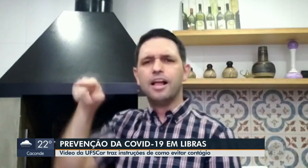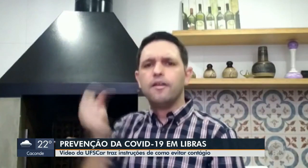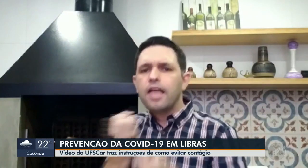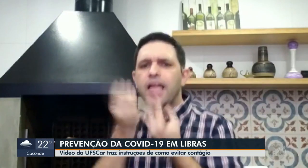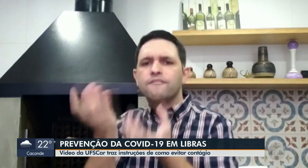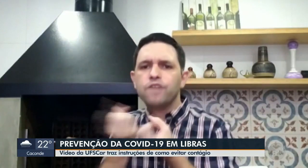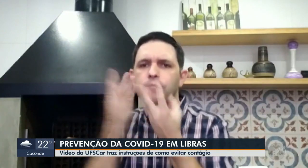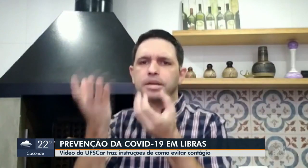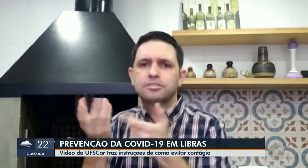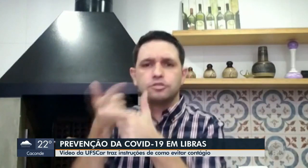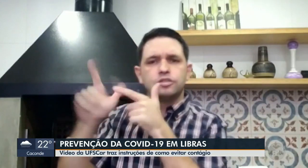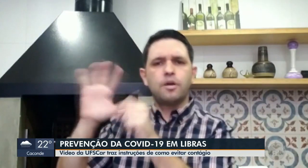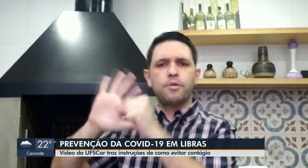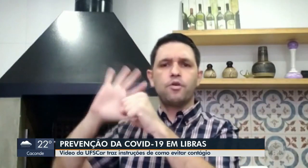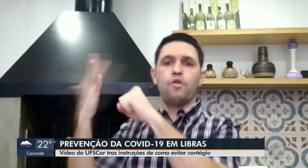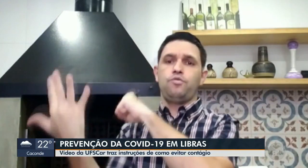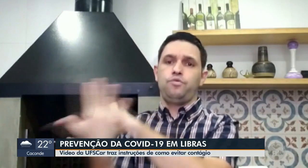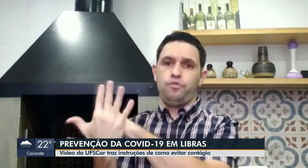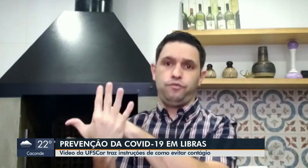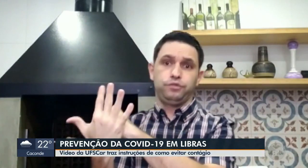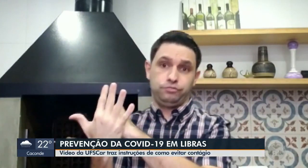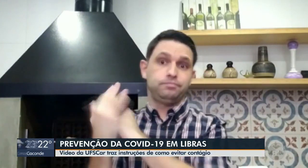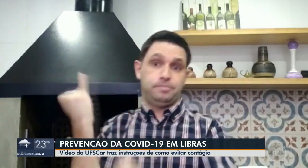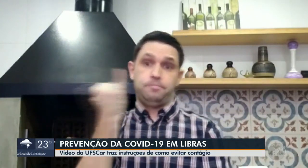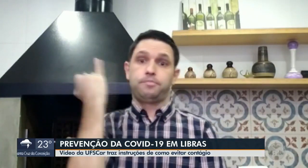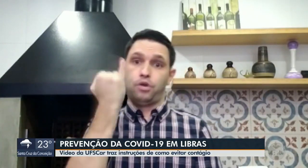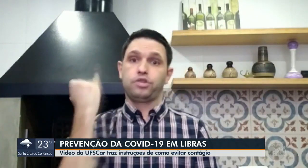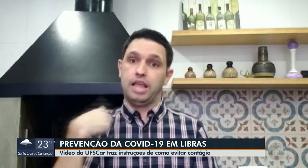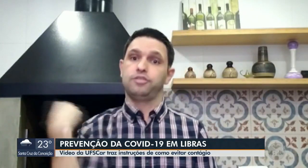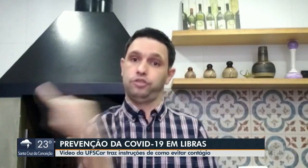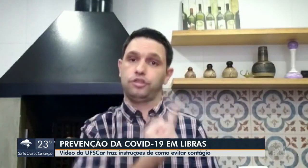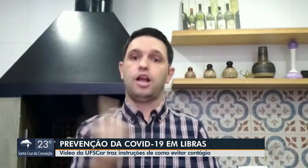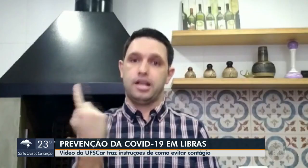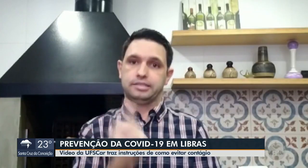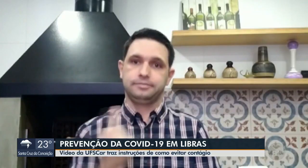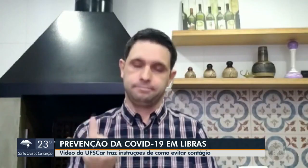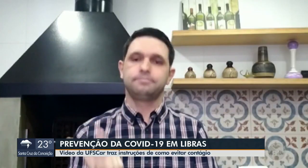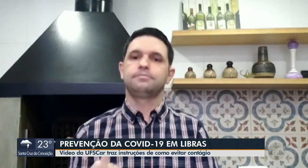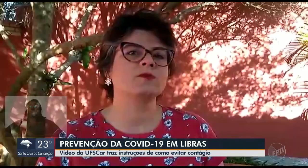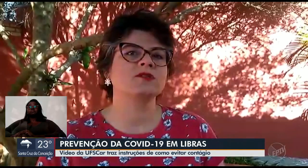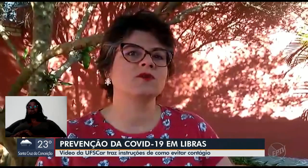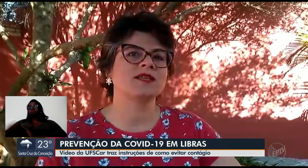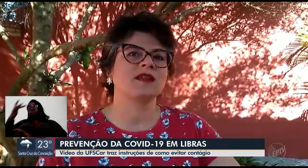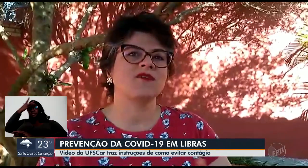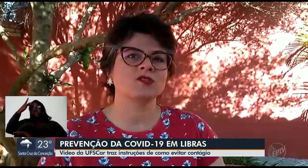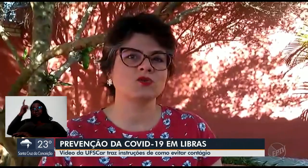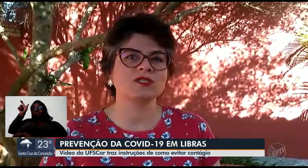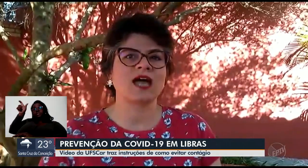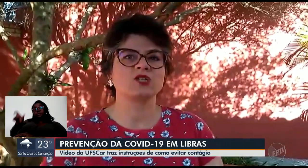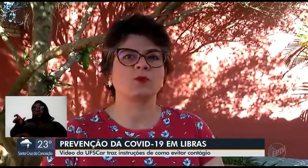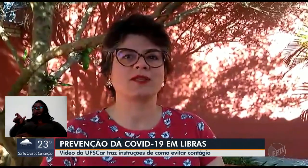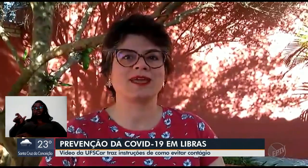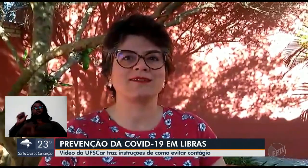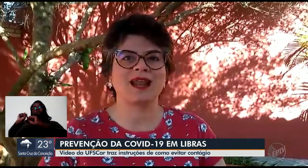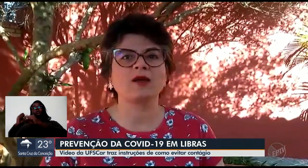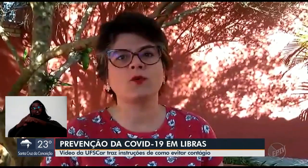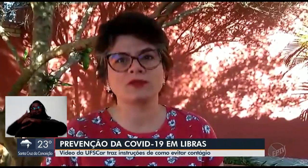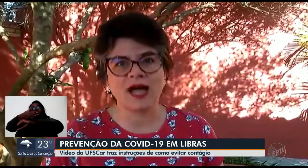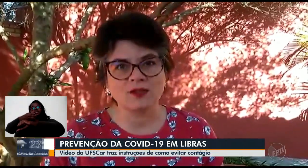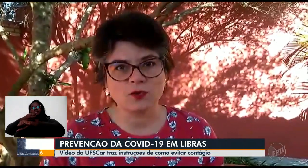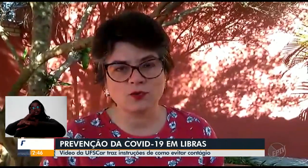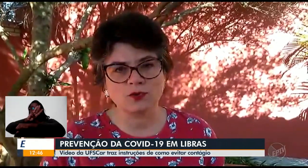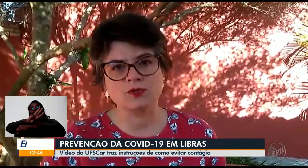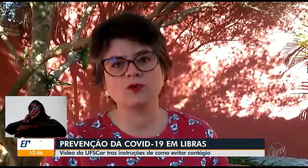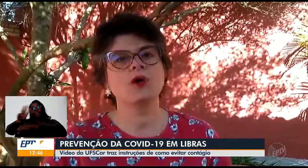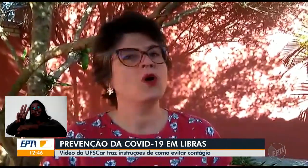para que a gente possa entender e compreender as informações sobre o novo coronavírus. As pessoas, através do site, podem entrar